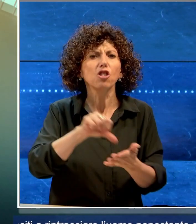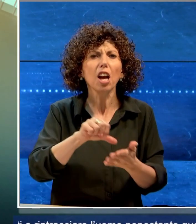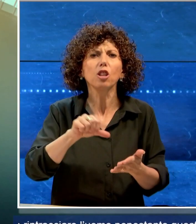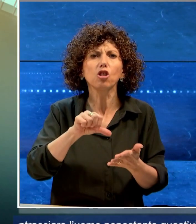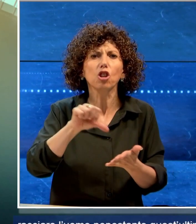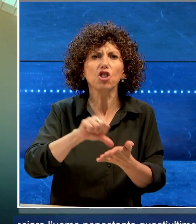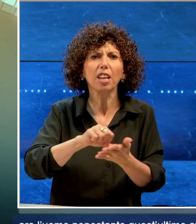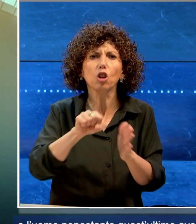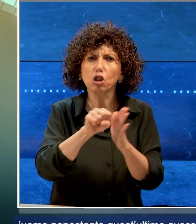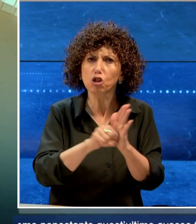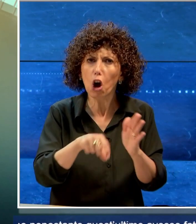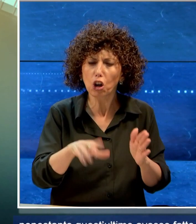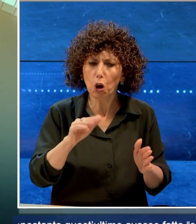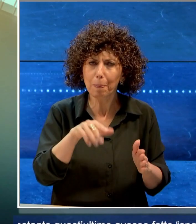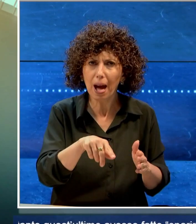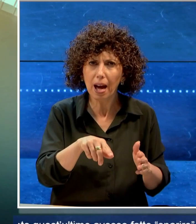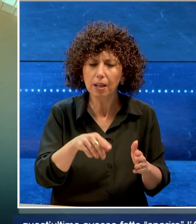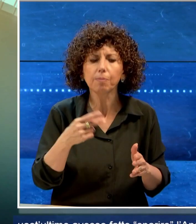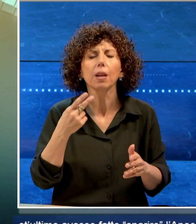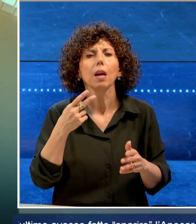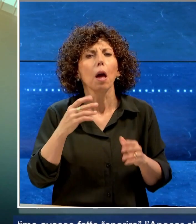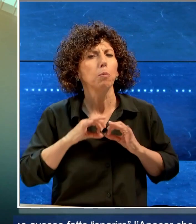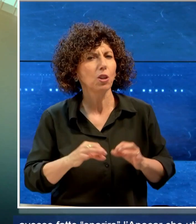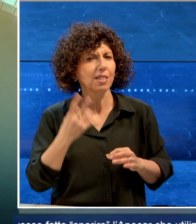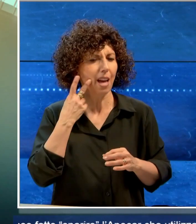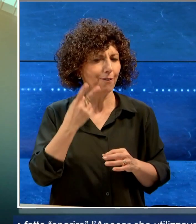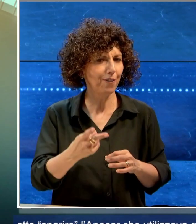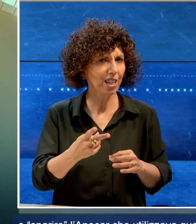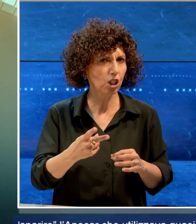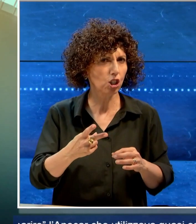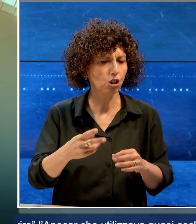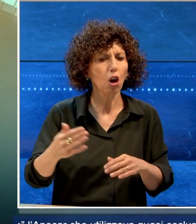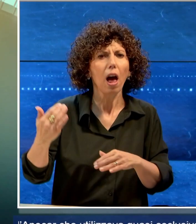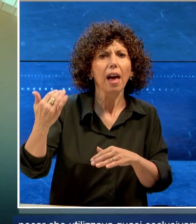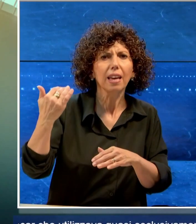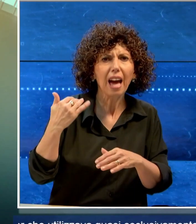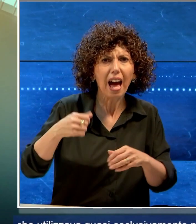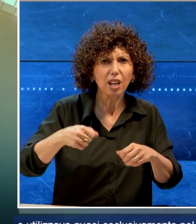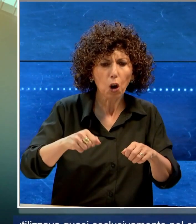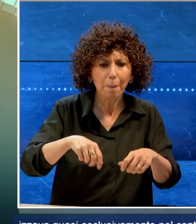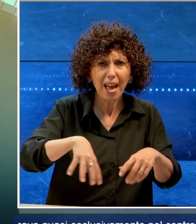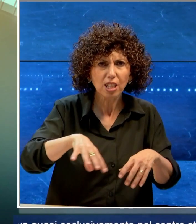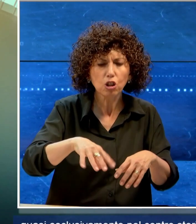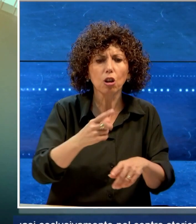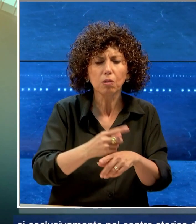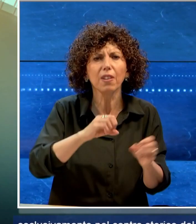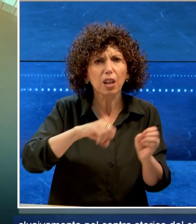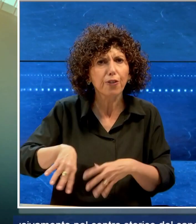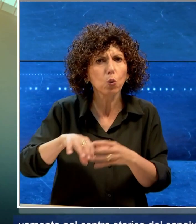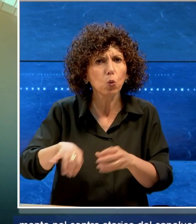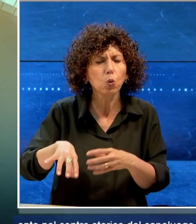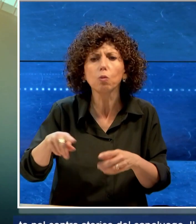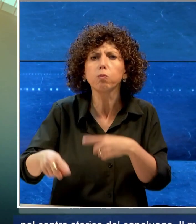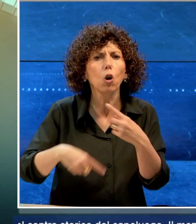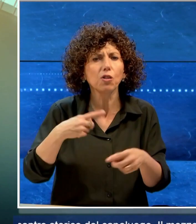storico. Il mezzo è stato individuato ancora una volta a carico di materiale da smaltire. Fermato dagli